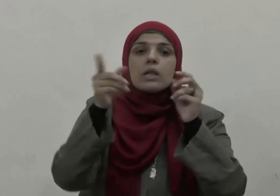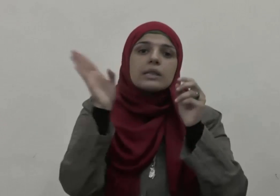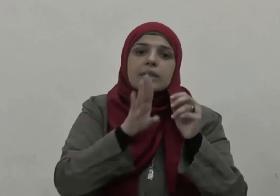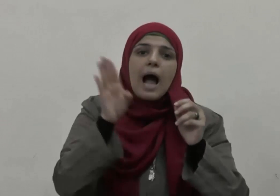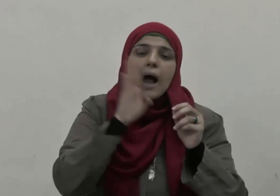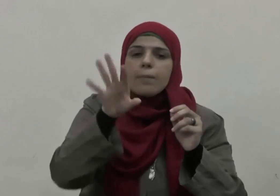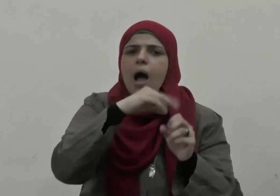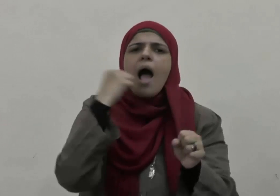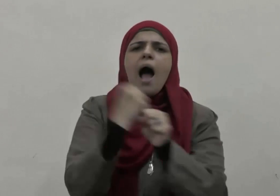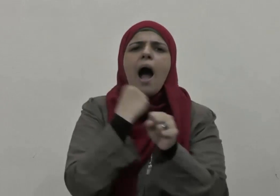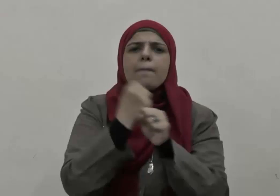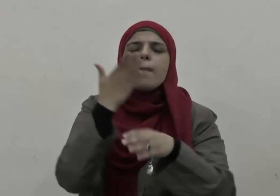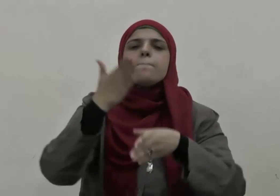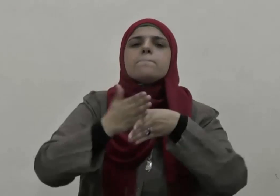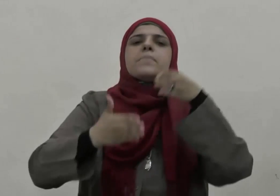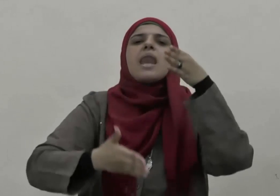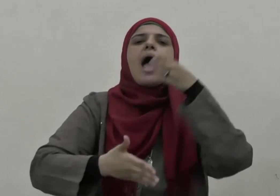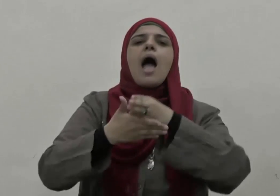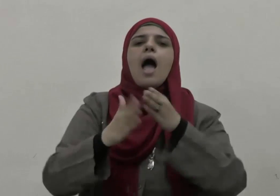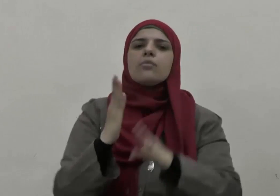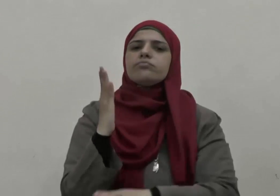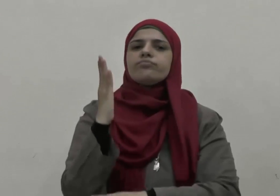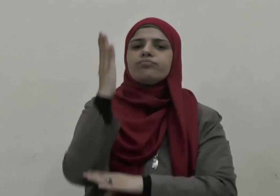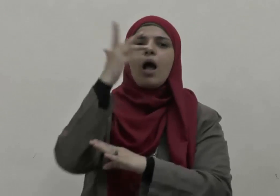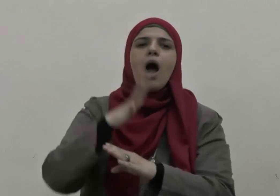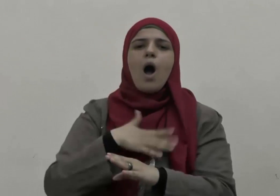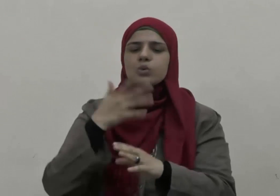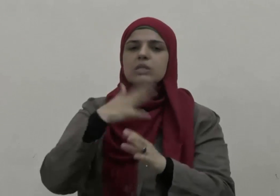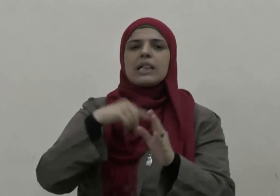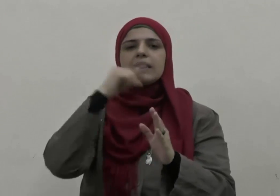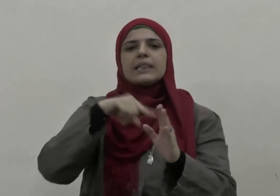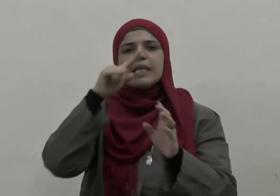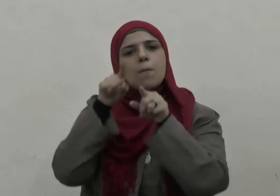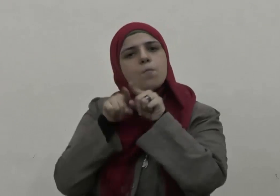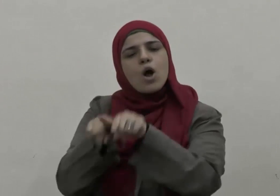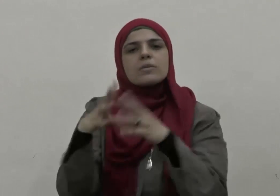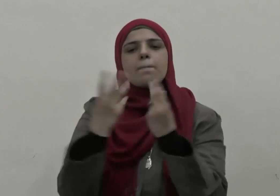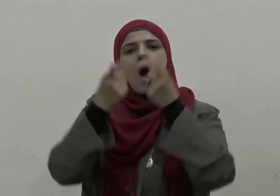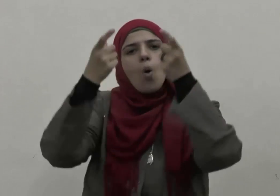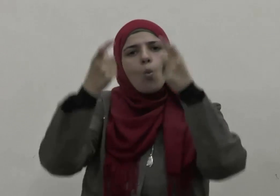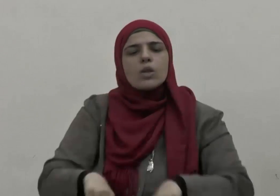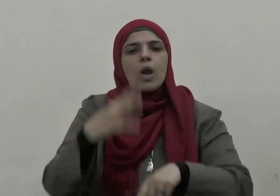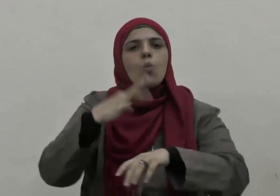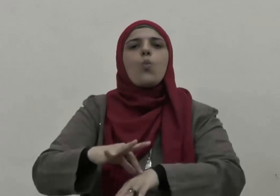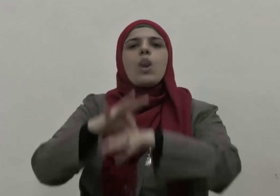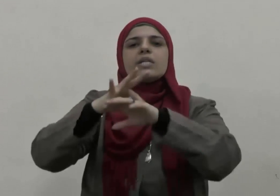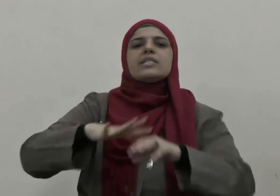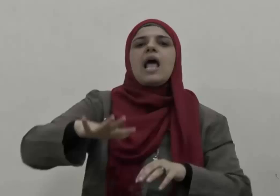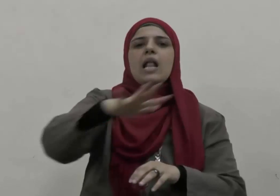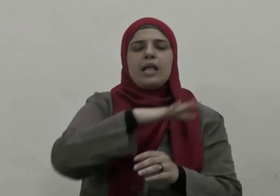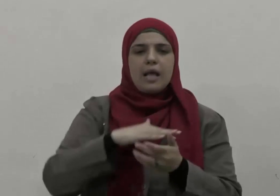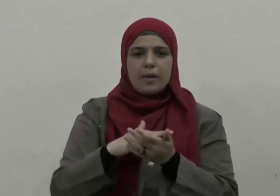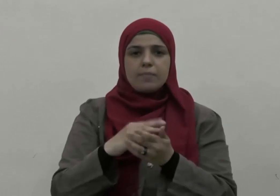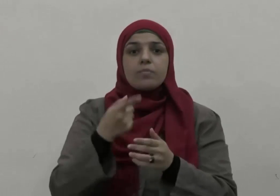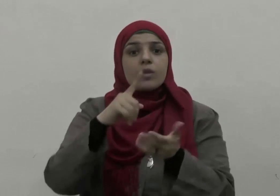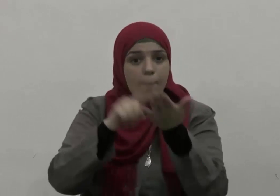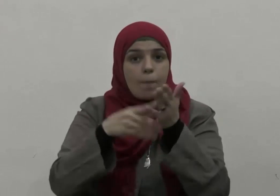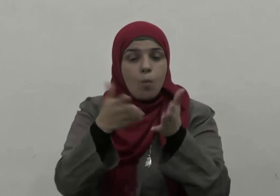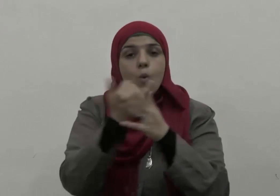هو العمل البناء لصالح الدين والوطن والإنسانية وهي